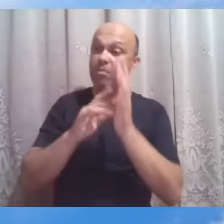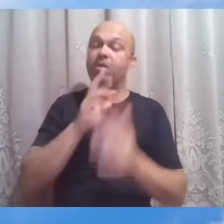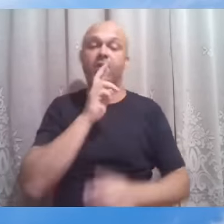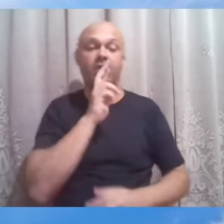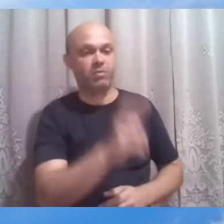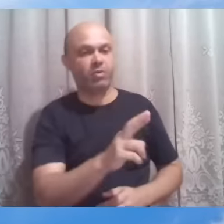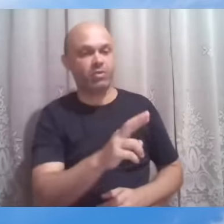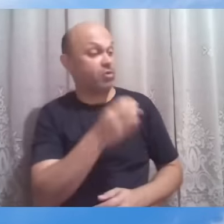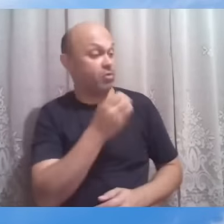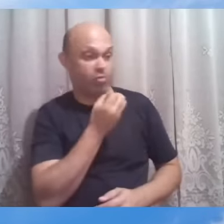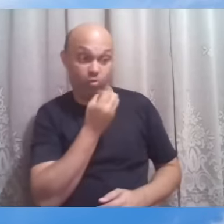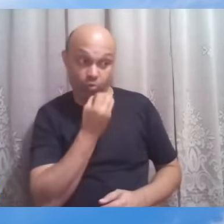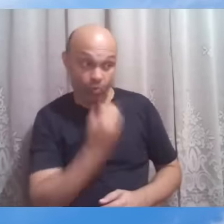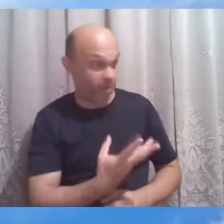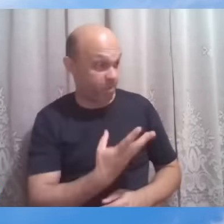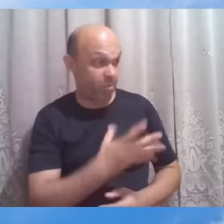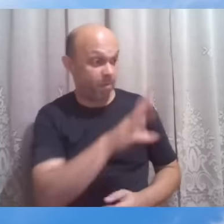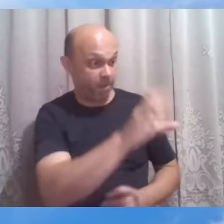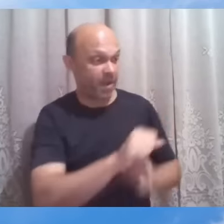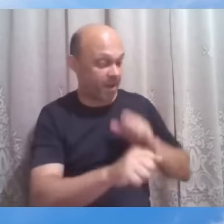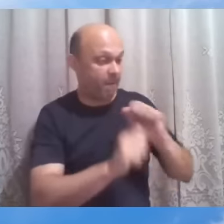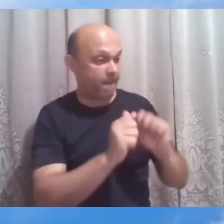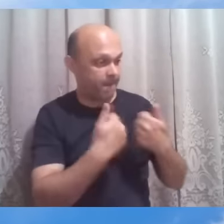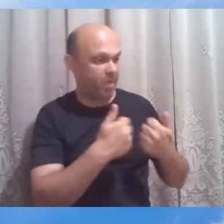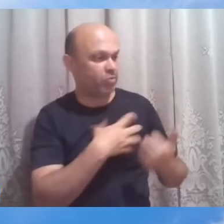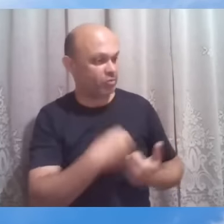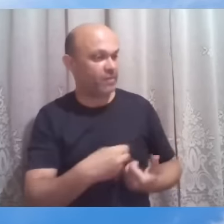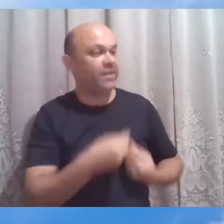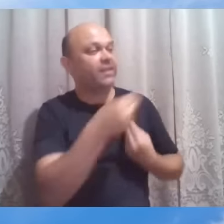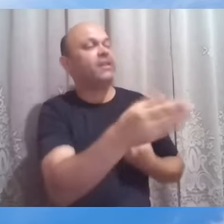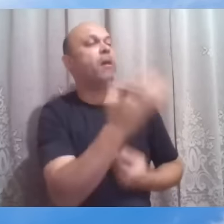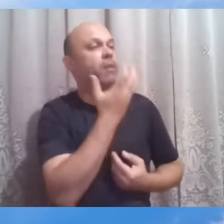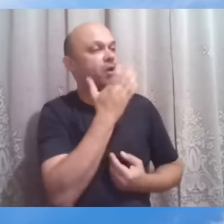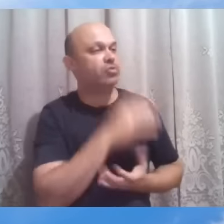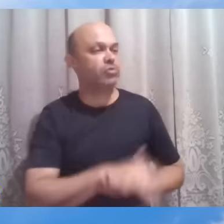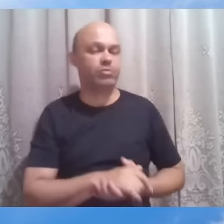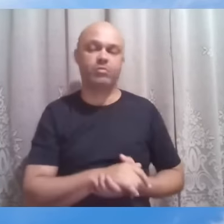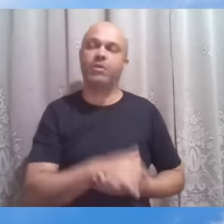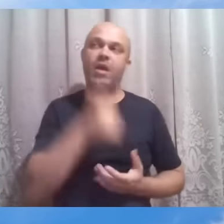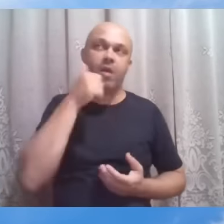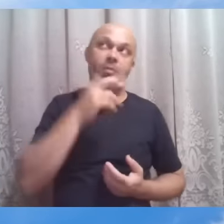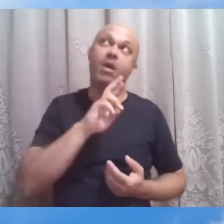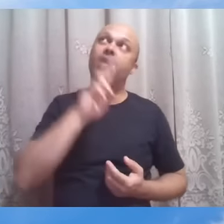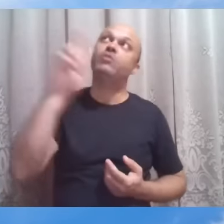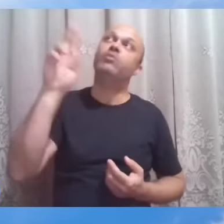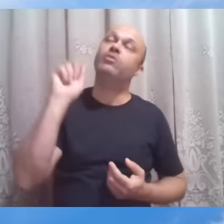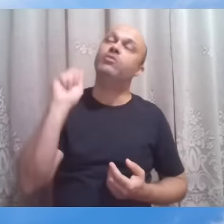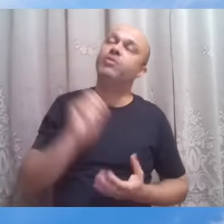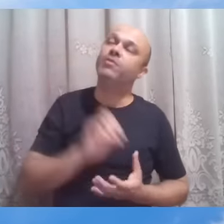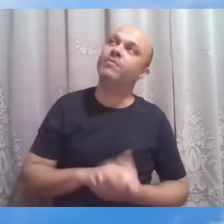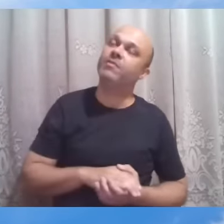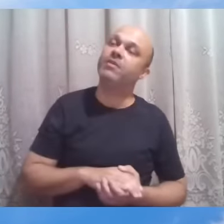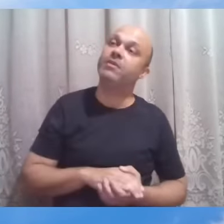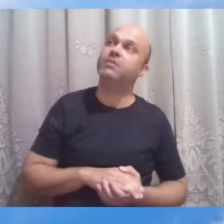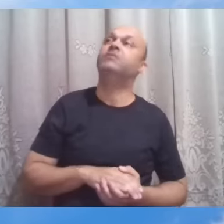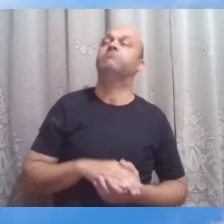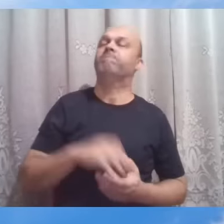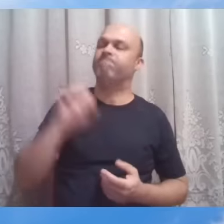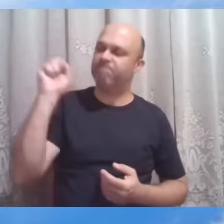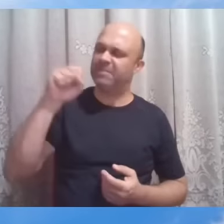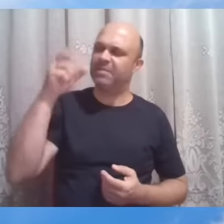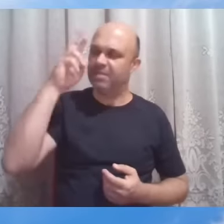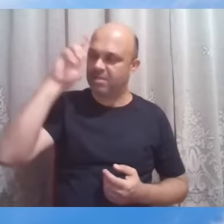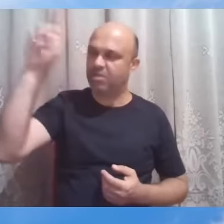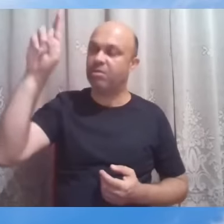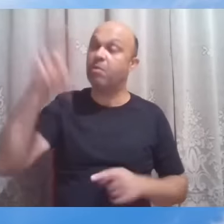pão dos filhos e deitá-lo aos cachorrinhos e ela, então, traz a resposta ou o retorno dizendo, sim, senhor, mas